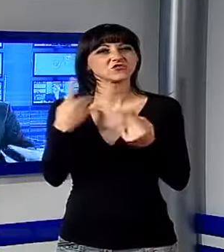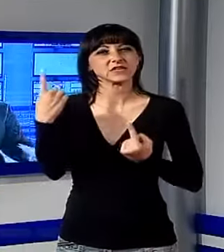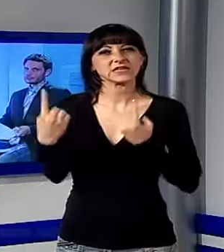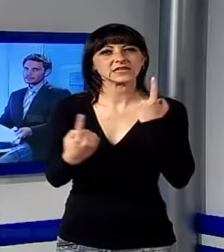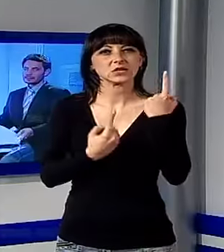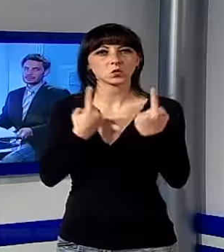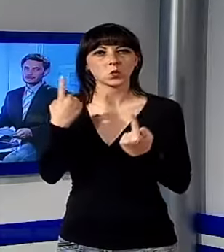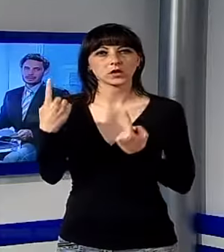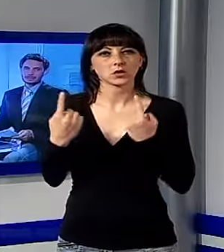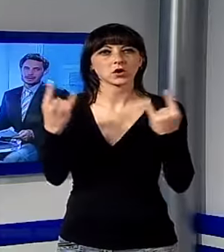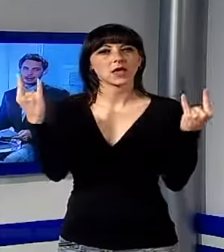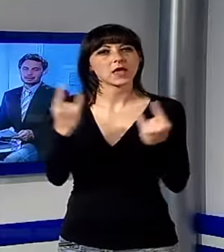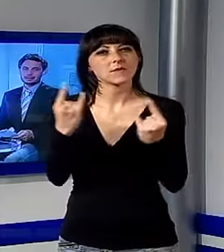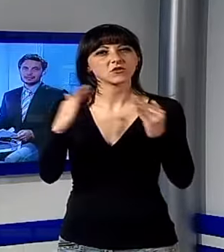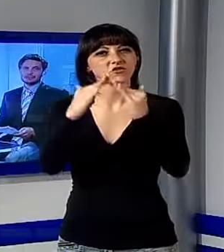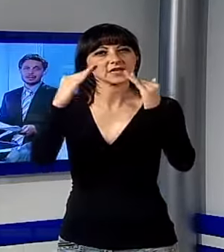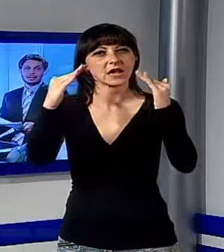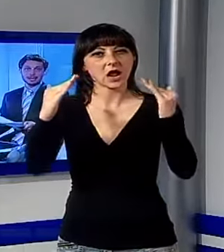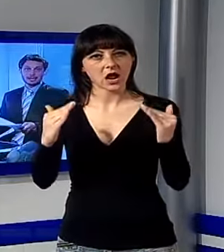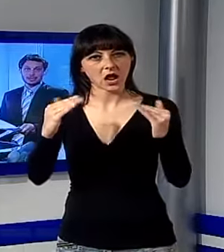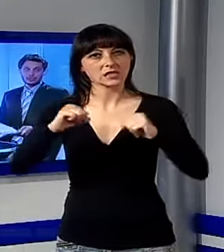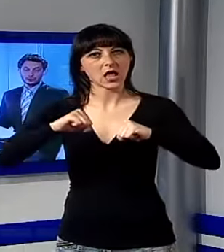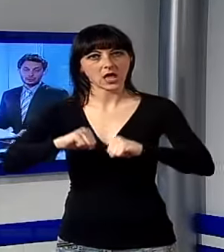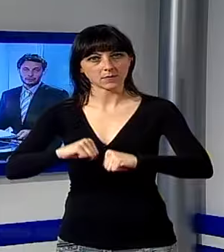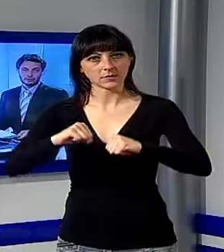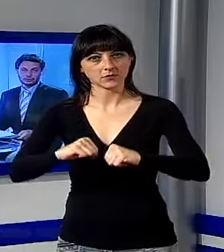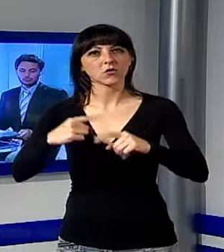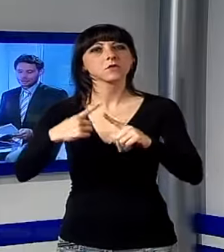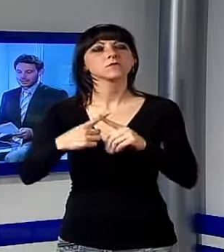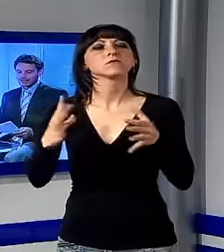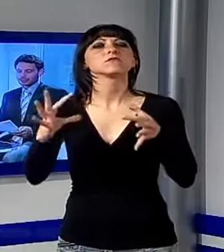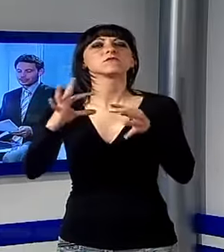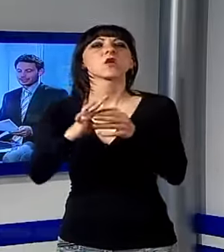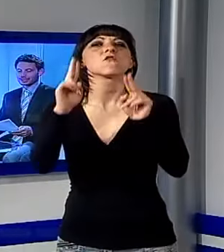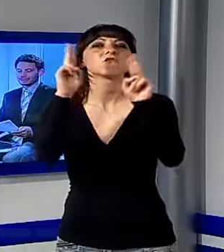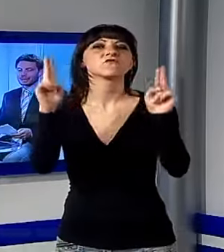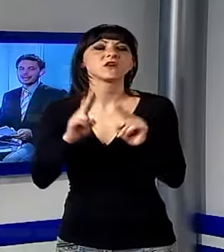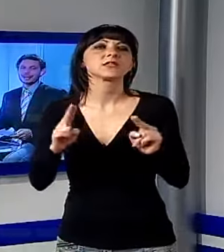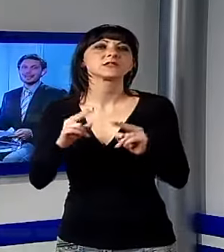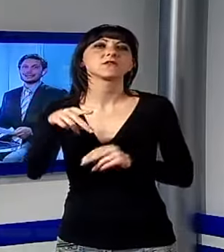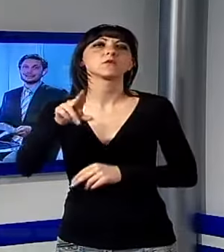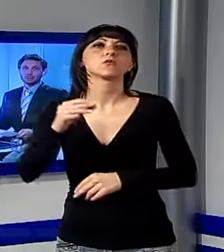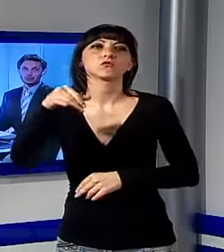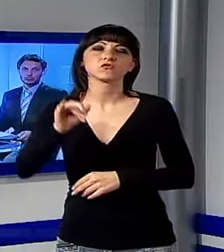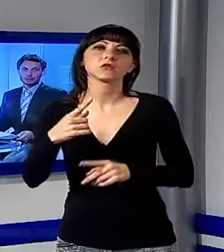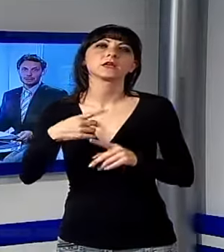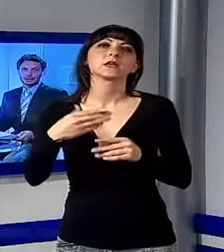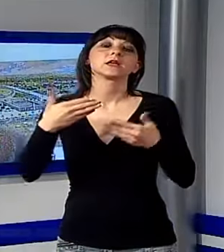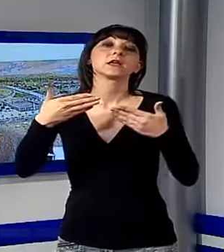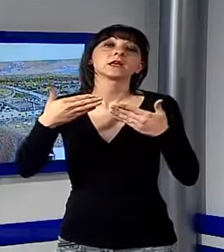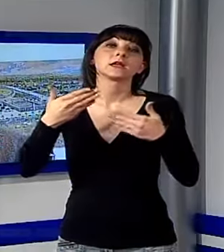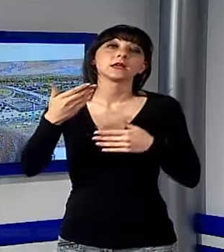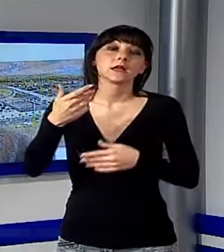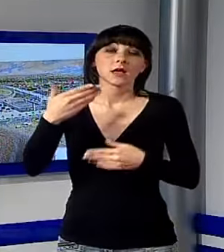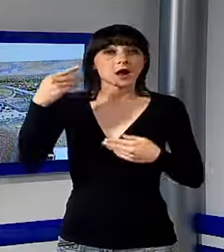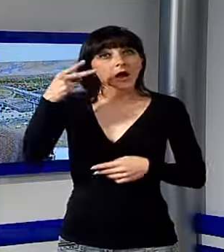dell'emergenza abitativa ma anche dello stesso Festival Pucciniano di Carnevale di Porto e